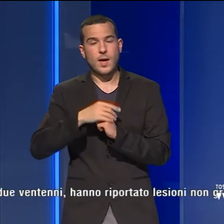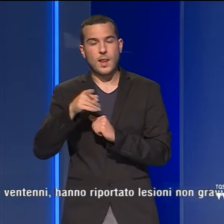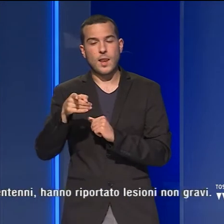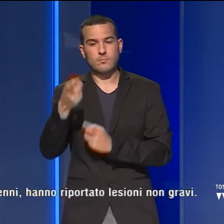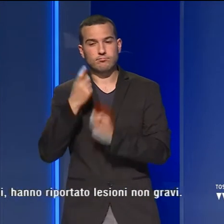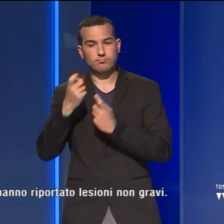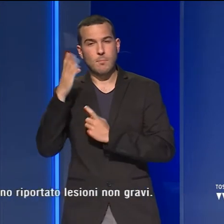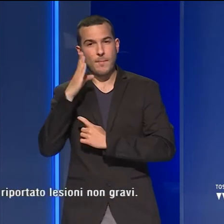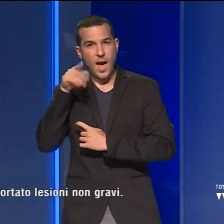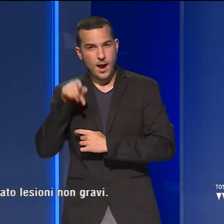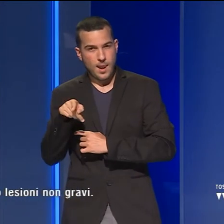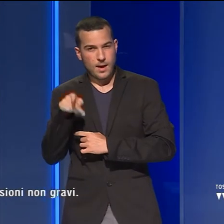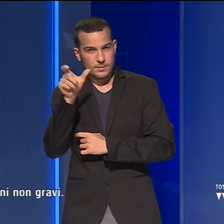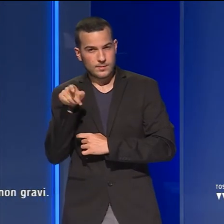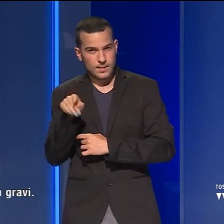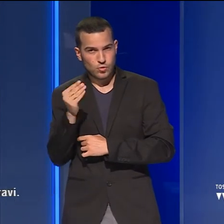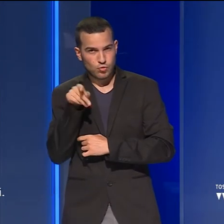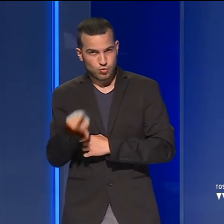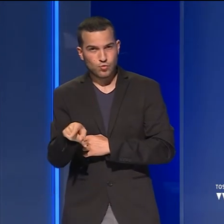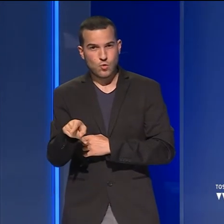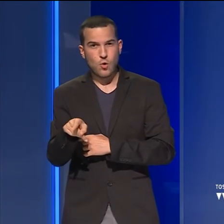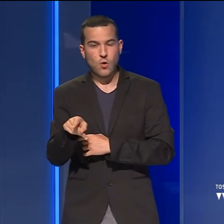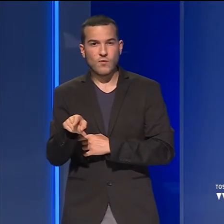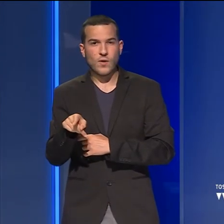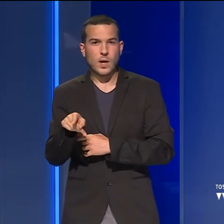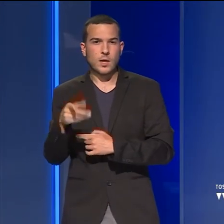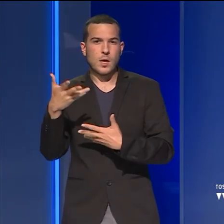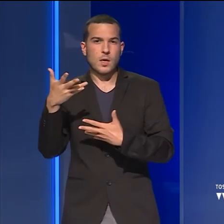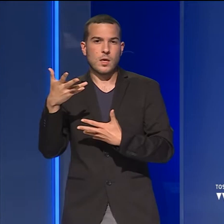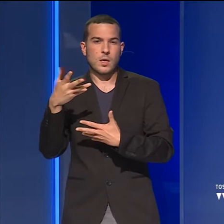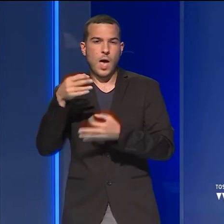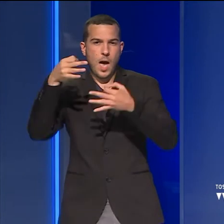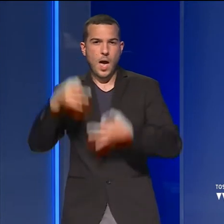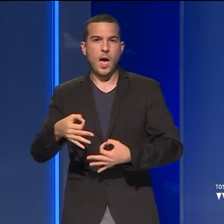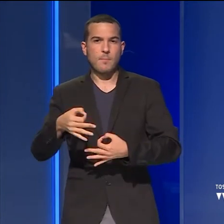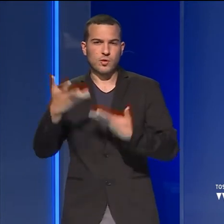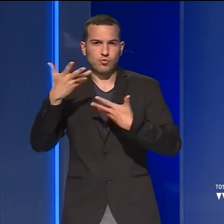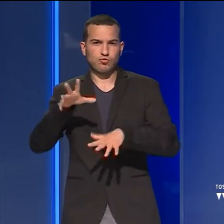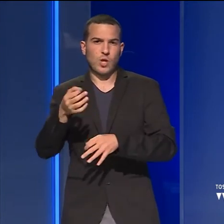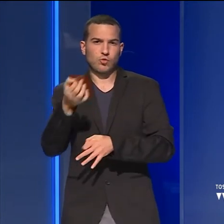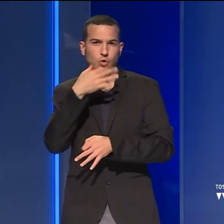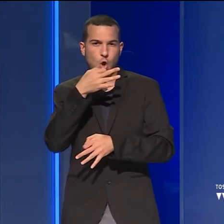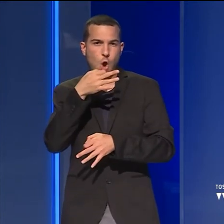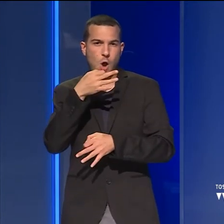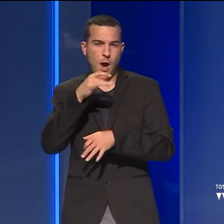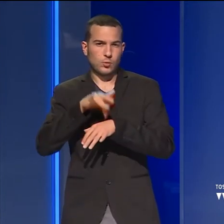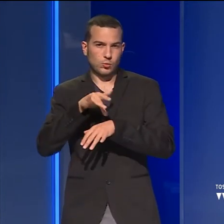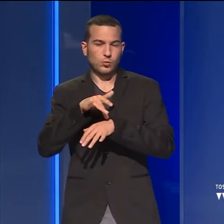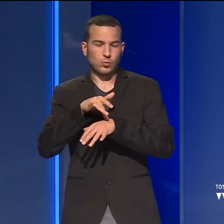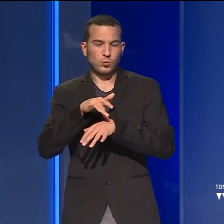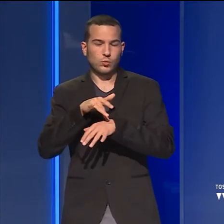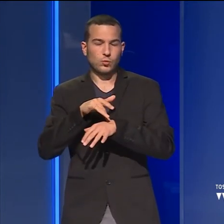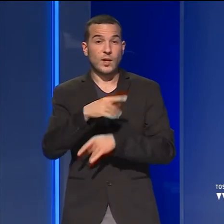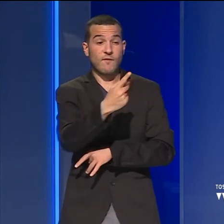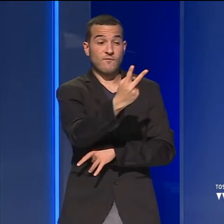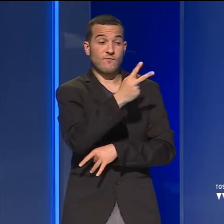avrebbe ammesso di aver agito sotto l'effetto di droga. Le vittime dell'aggressione,